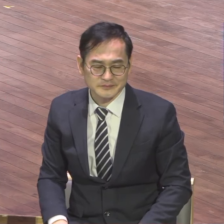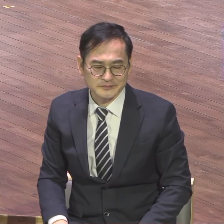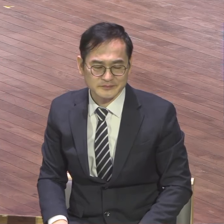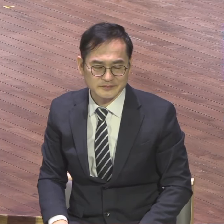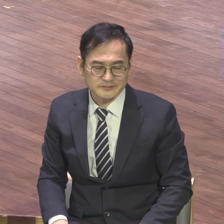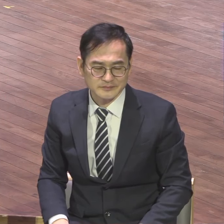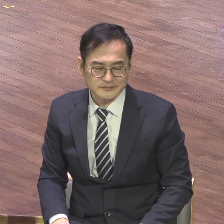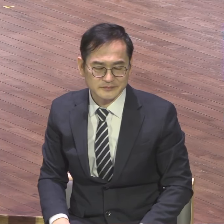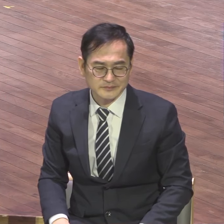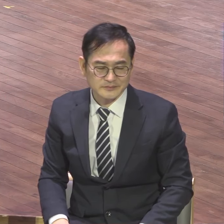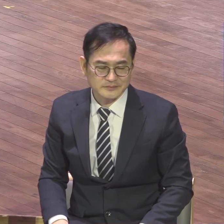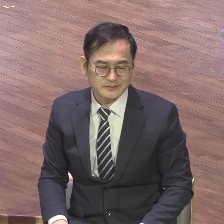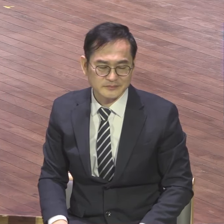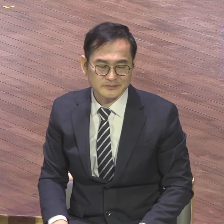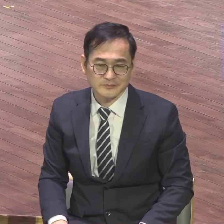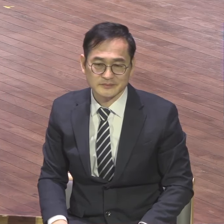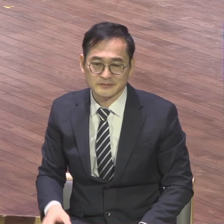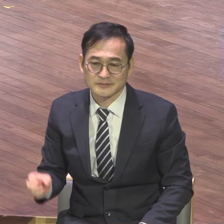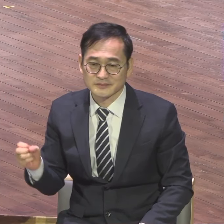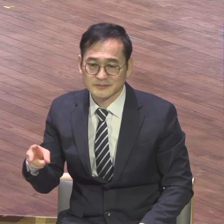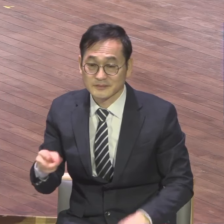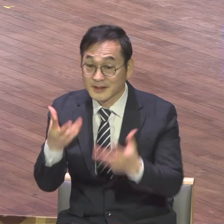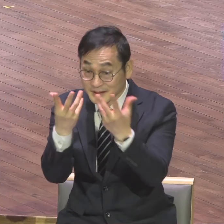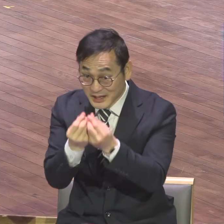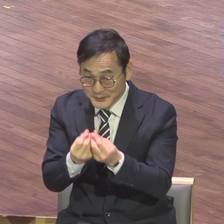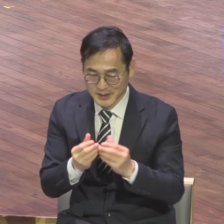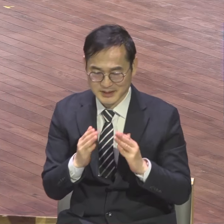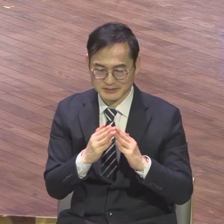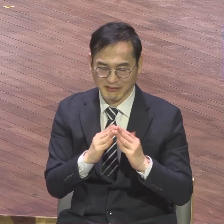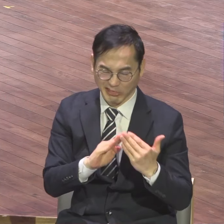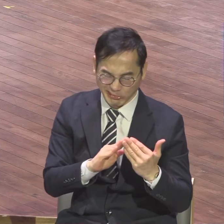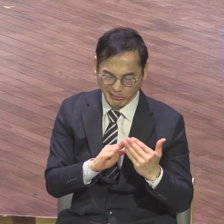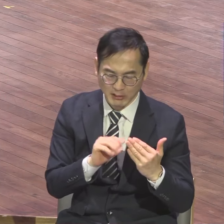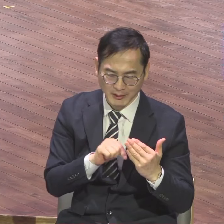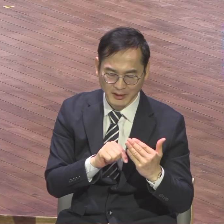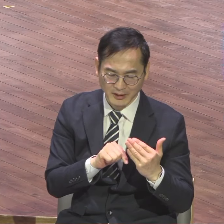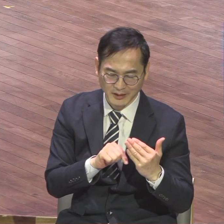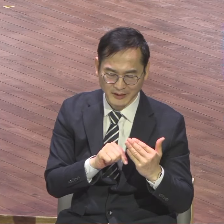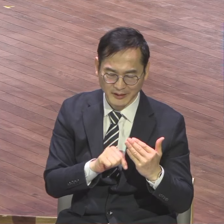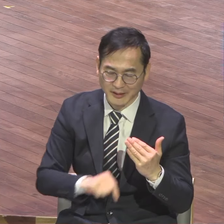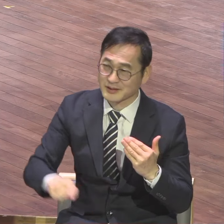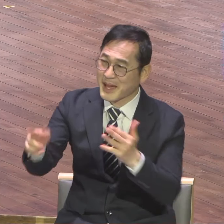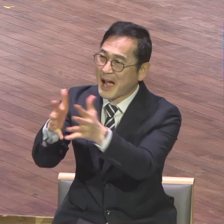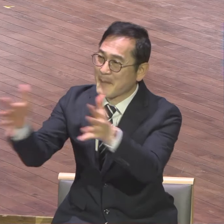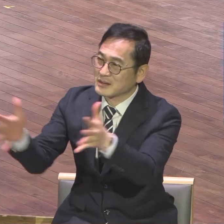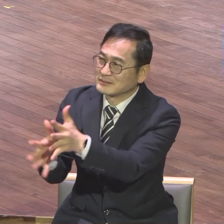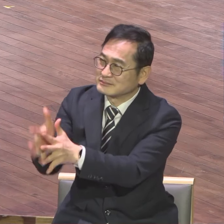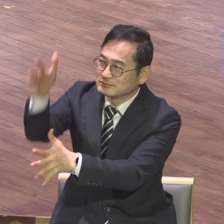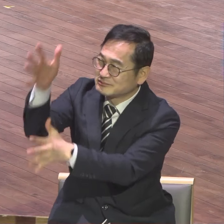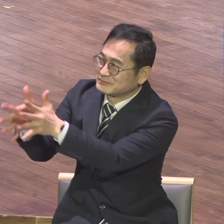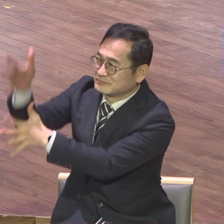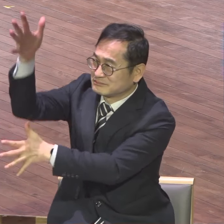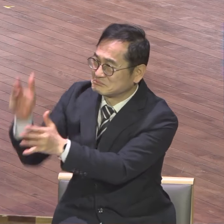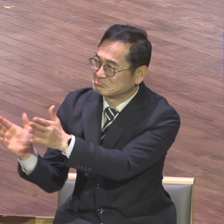아파트 볼 때 어떻게 느끼겠어요? 쌩쌩 안 하겠어요? 신생한탄 안 하겠어요? 여러분,